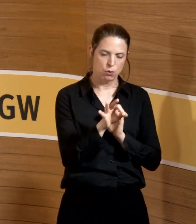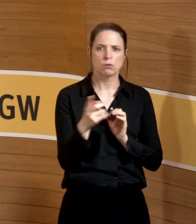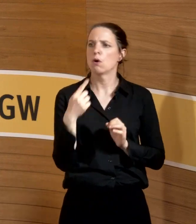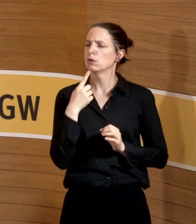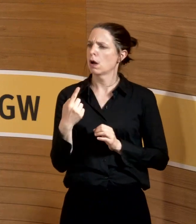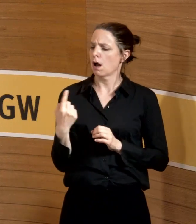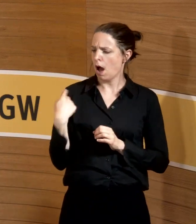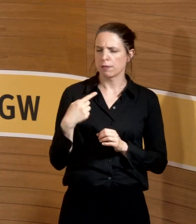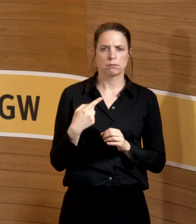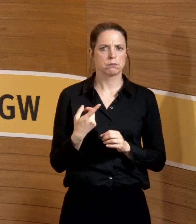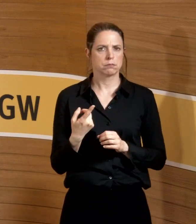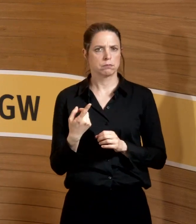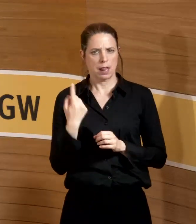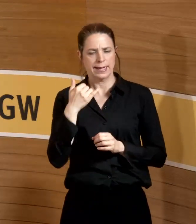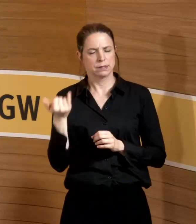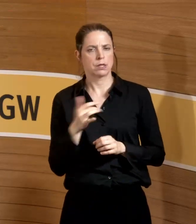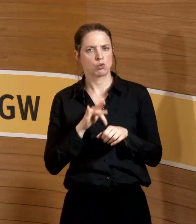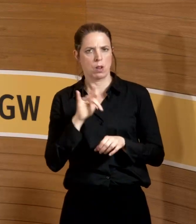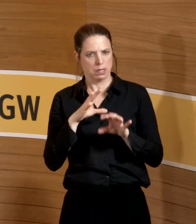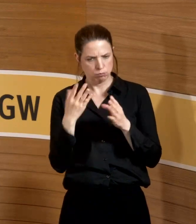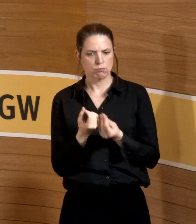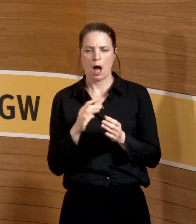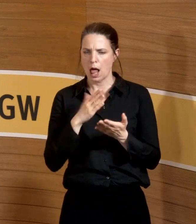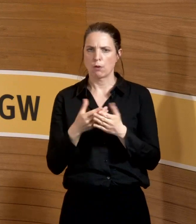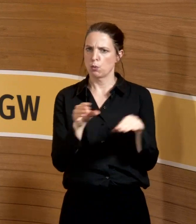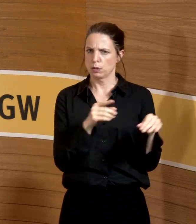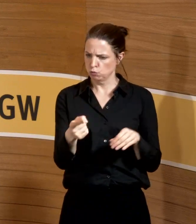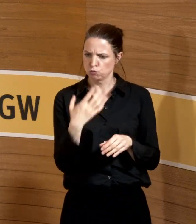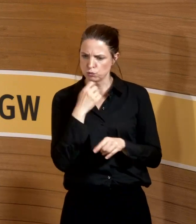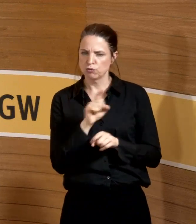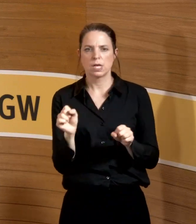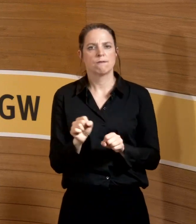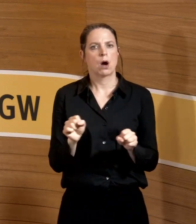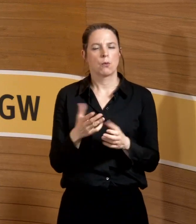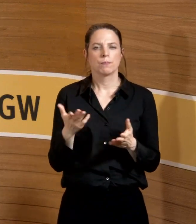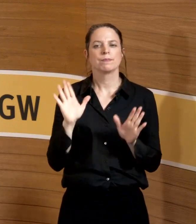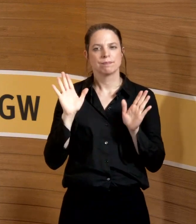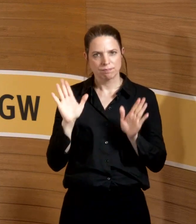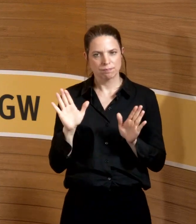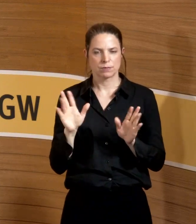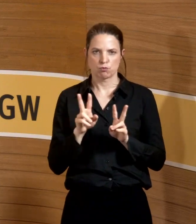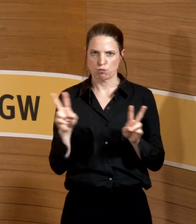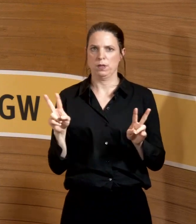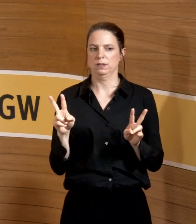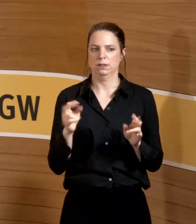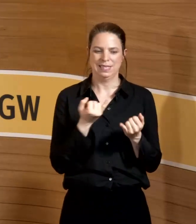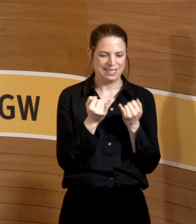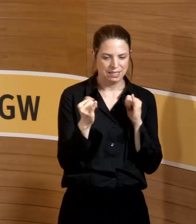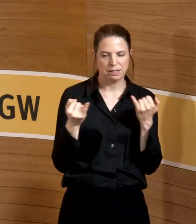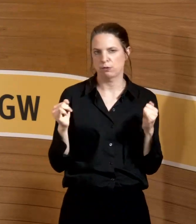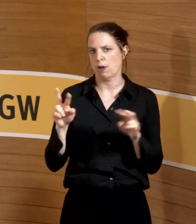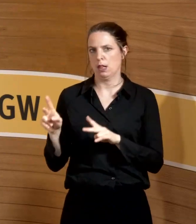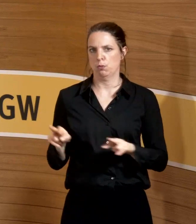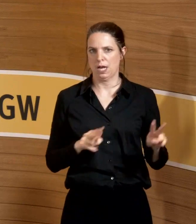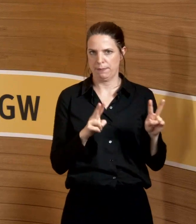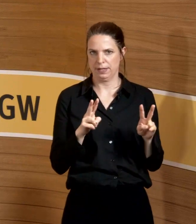sagt, wissen Sie, Ihre Kollegin letztes Jahr, die hat das doch alles gemacht, wieso machen Sie das denn jetzt nicht? Da muss man auch aufpassen, dass man dann sozusagen nicht